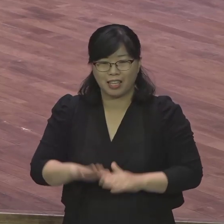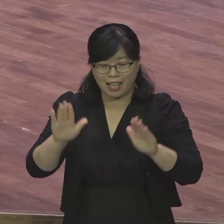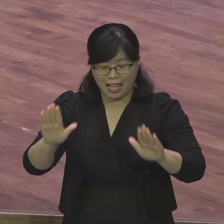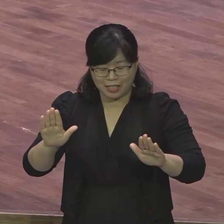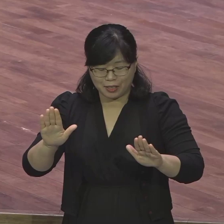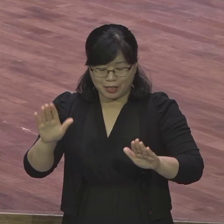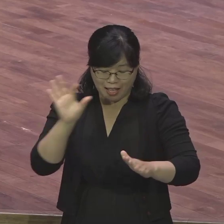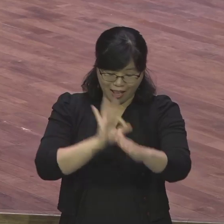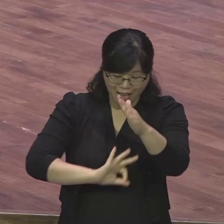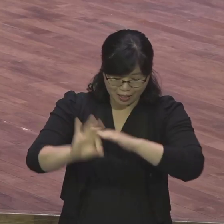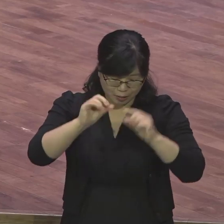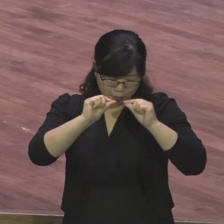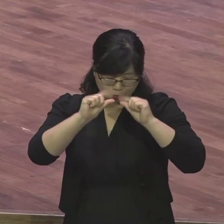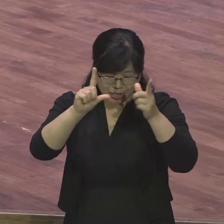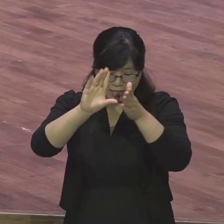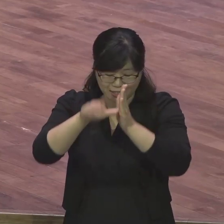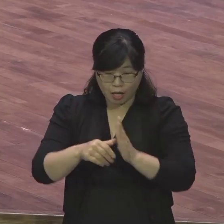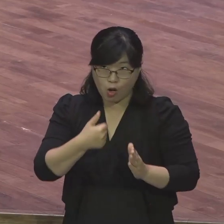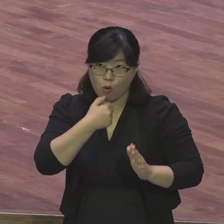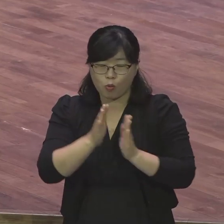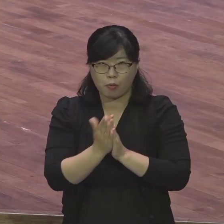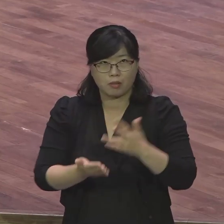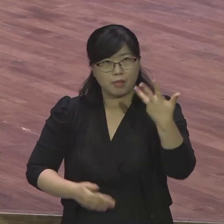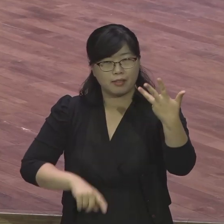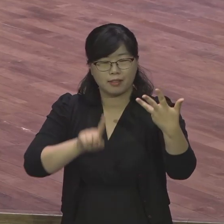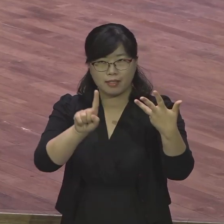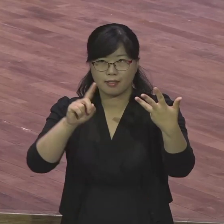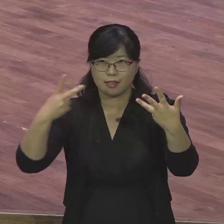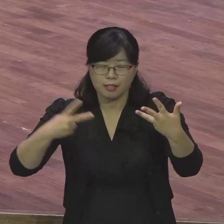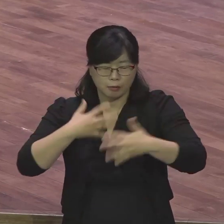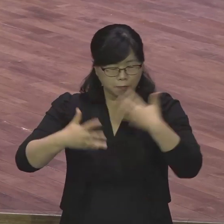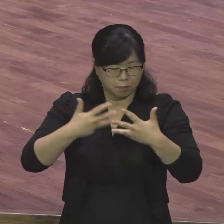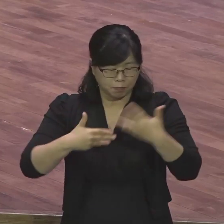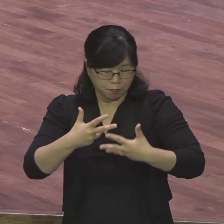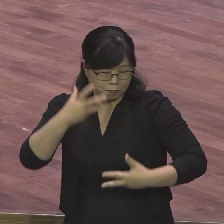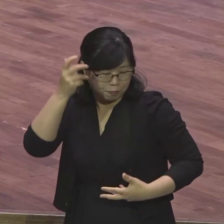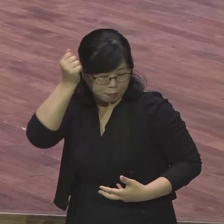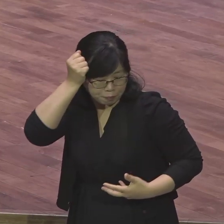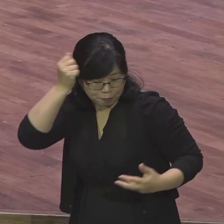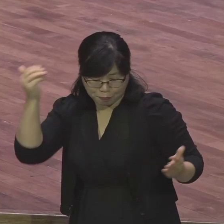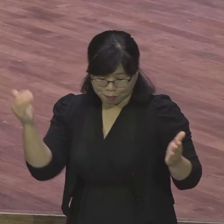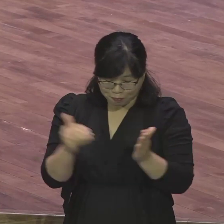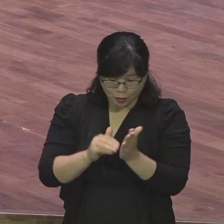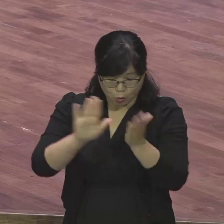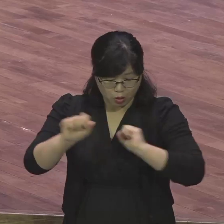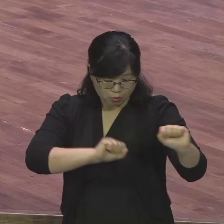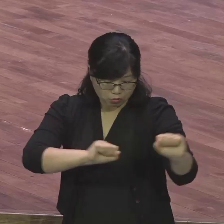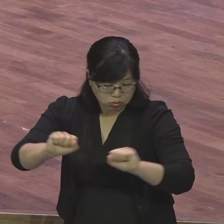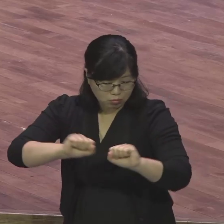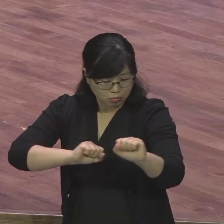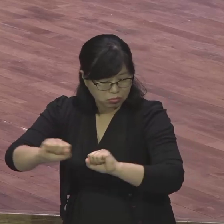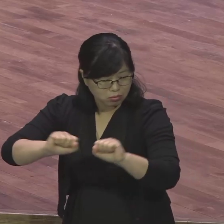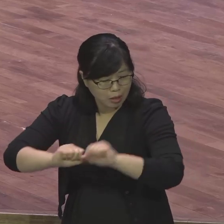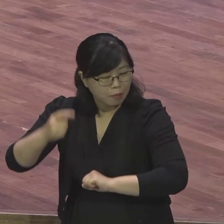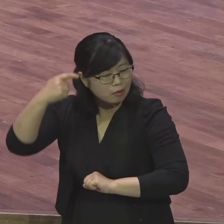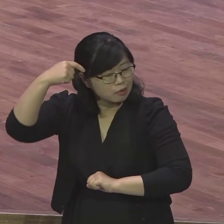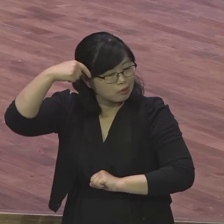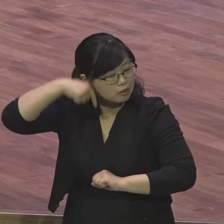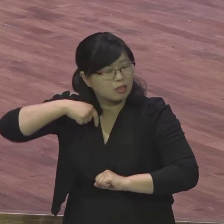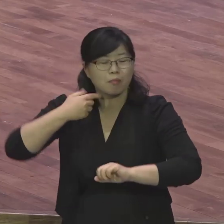하루를 하루를 시작했다고 하면 발걸음이 이전과 달랐을 거예요. 생각이 달랐을